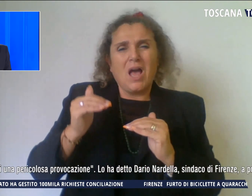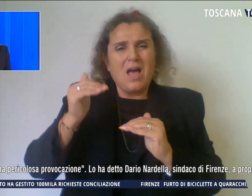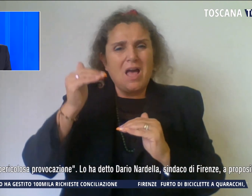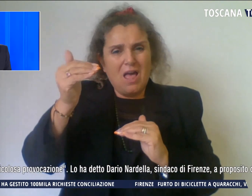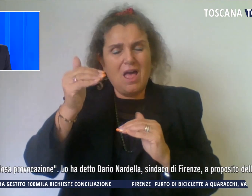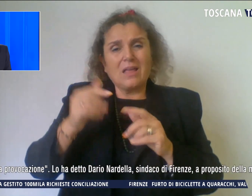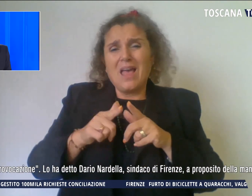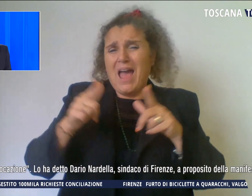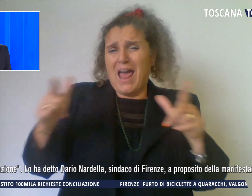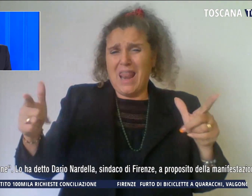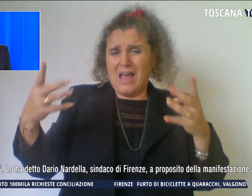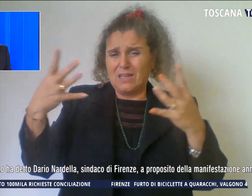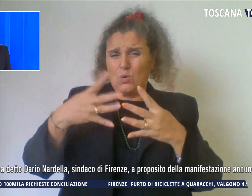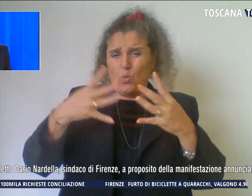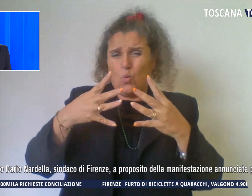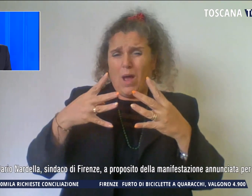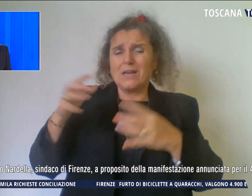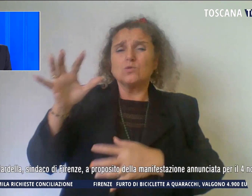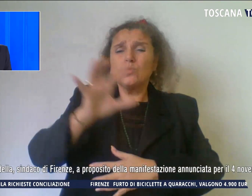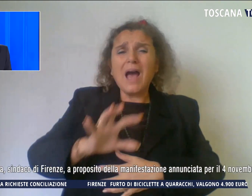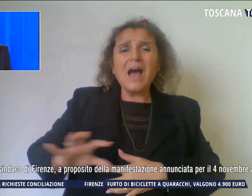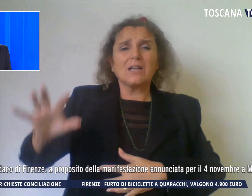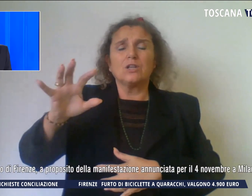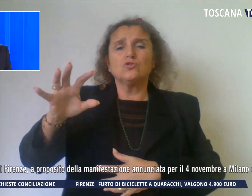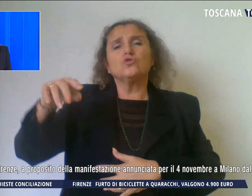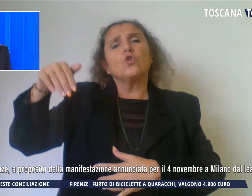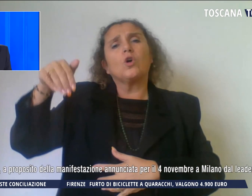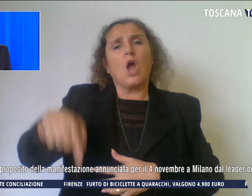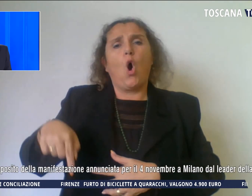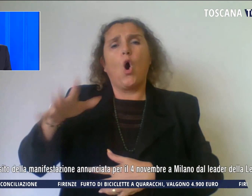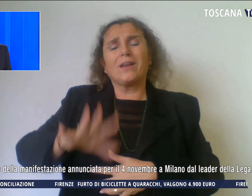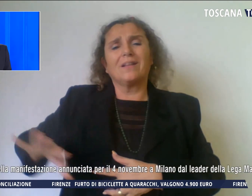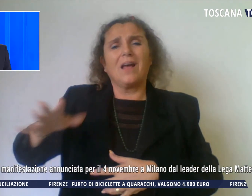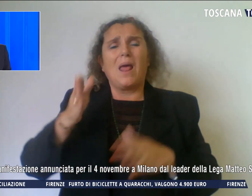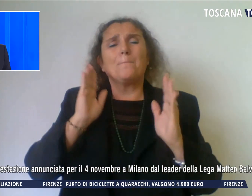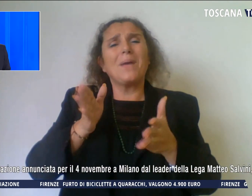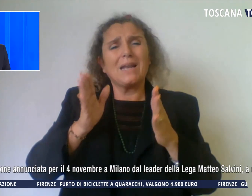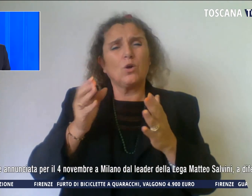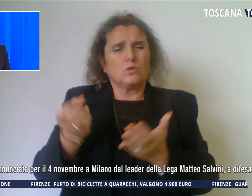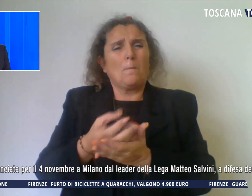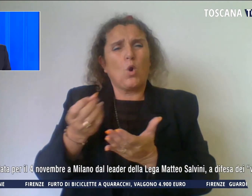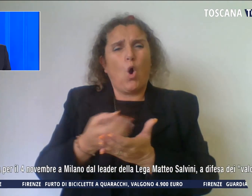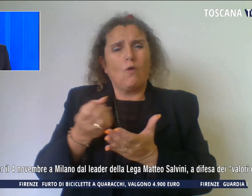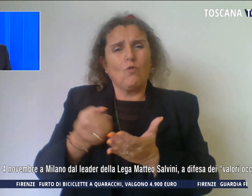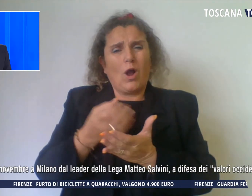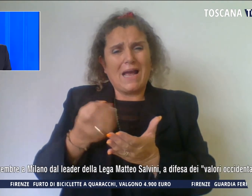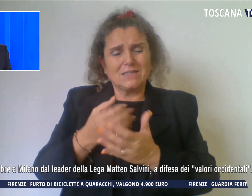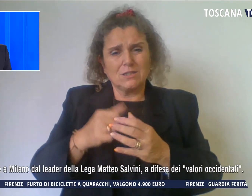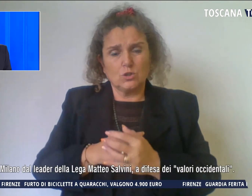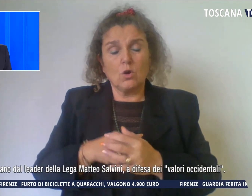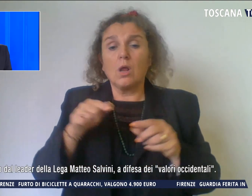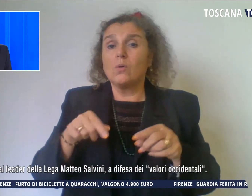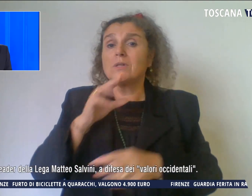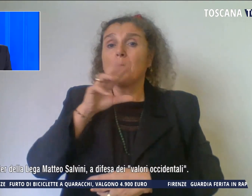su tutta la regione medio orientale rappresenta una pericolosa provocazione. Queste sono le parole del sindaco di Firenze